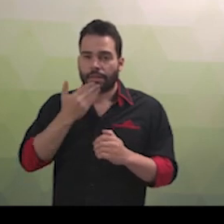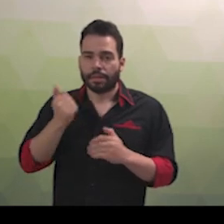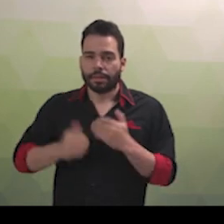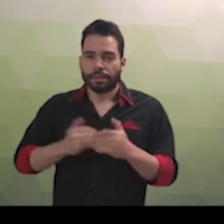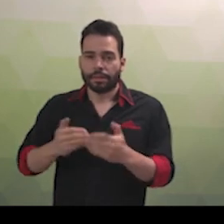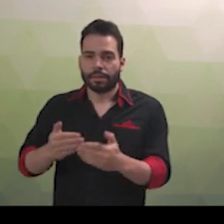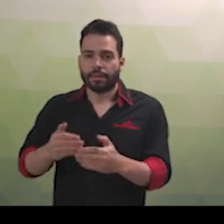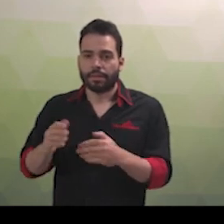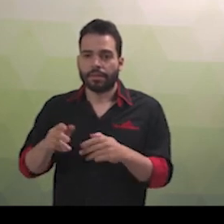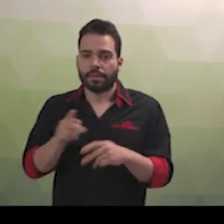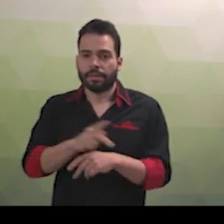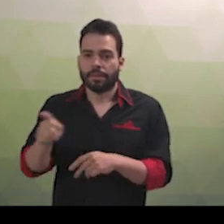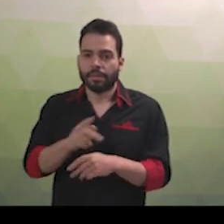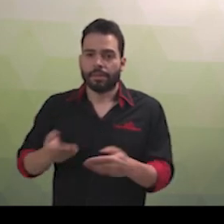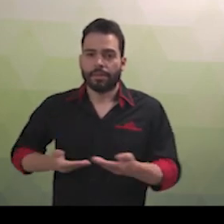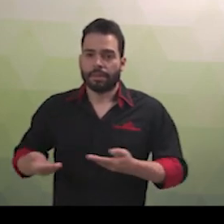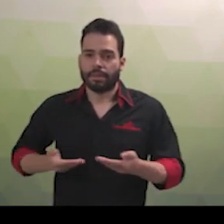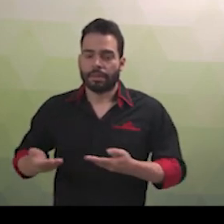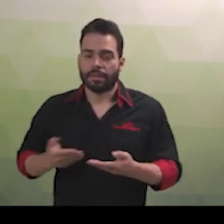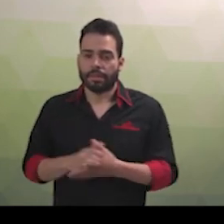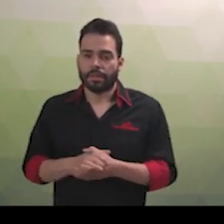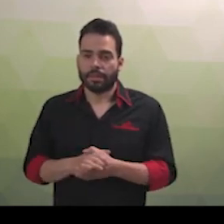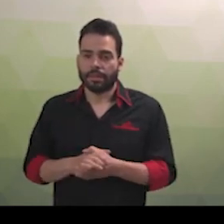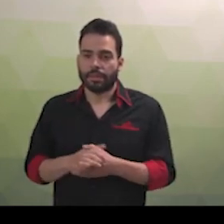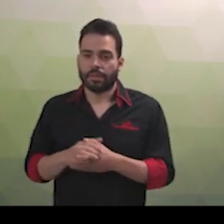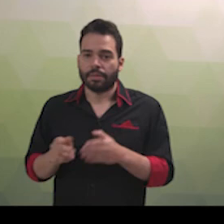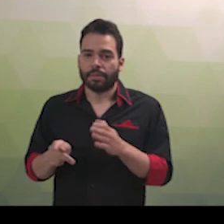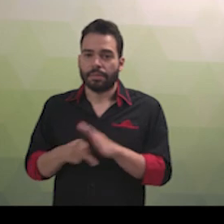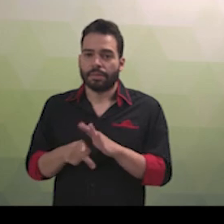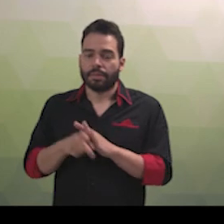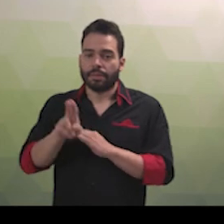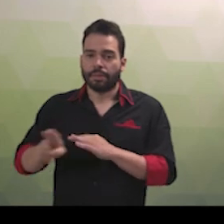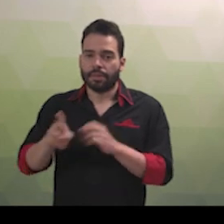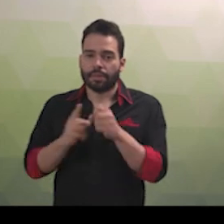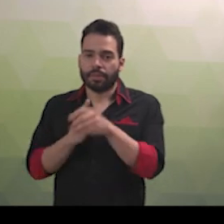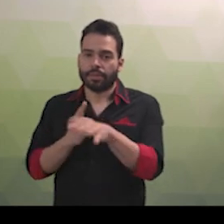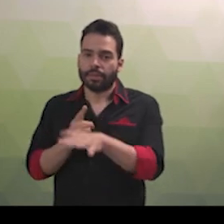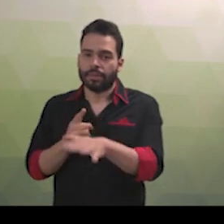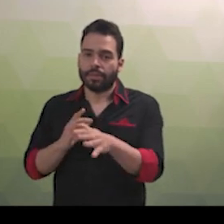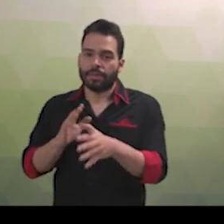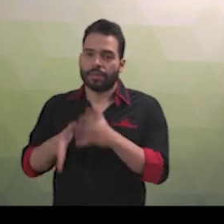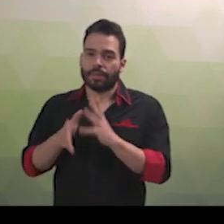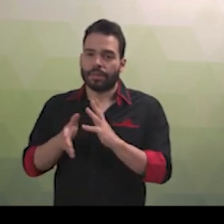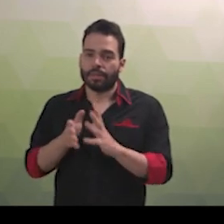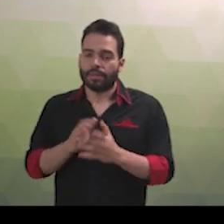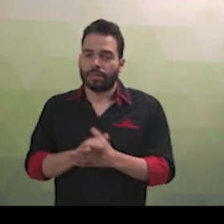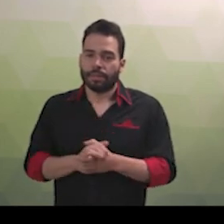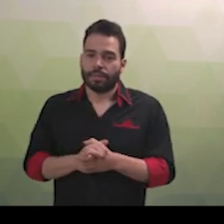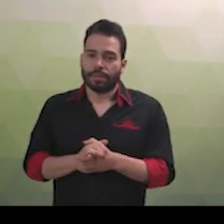interpretação de Libras, língua portuguesa, a partir de um ano da publicação desse decreto. Esse decreto entra em vigor